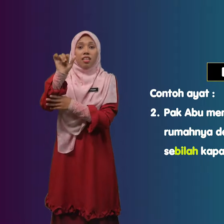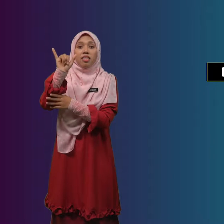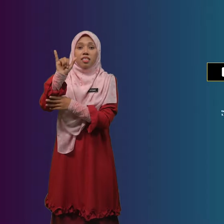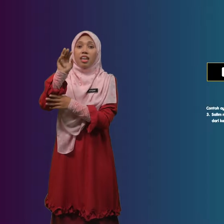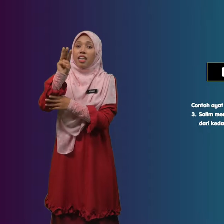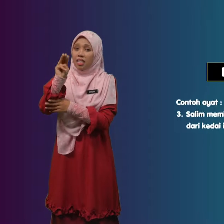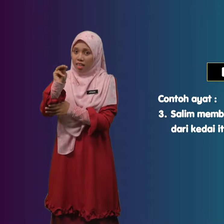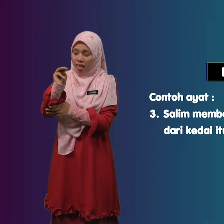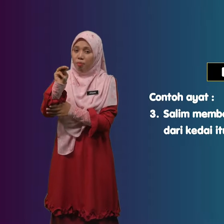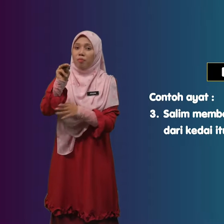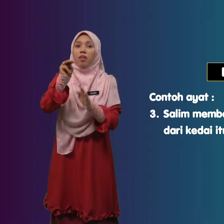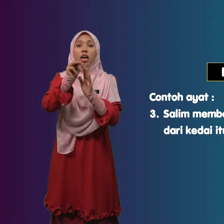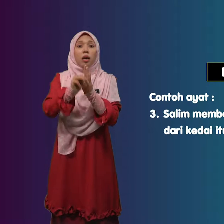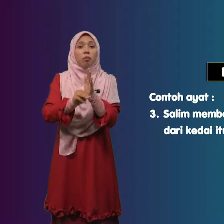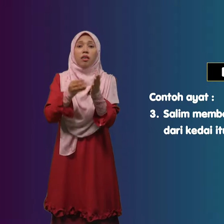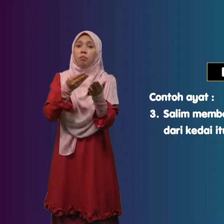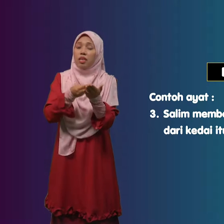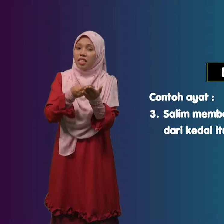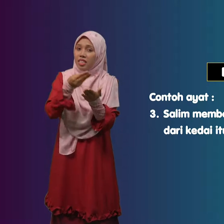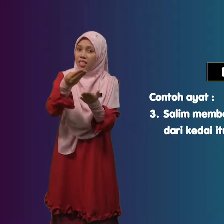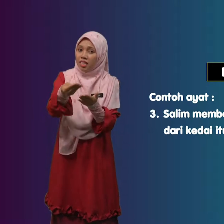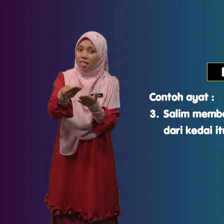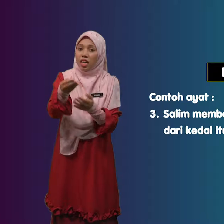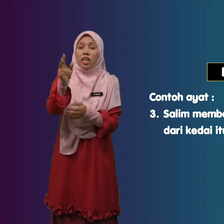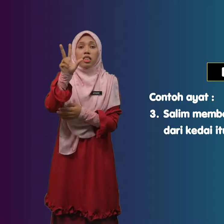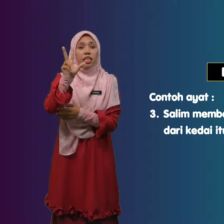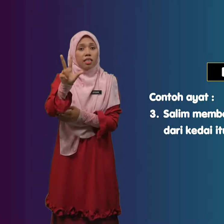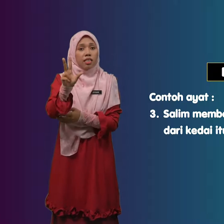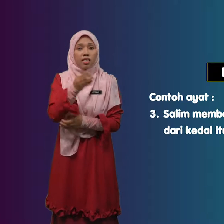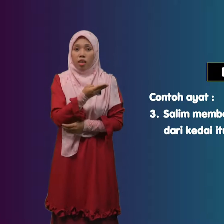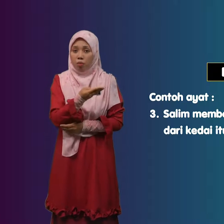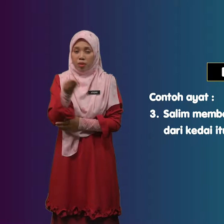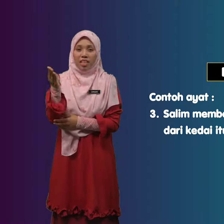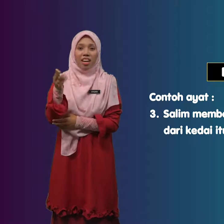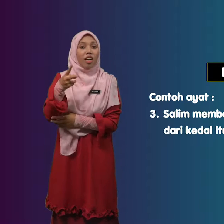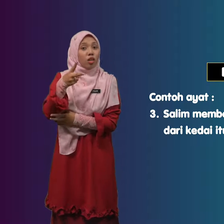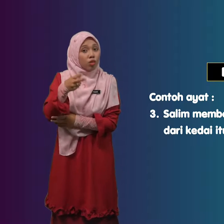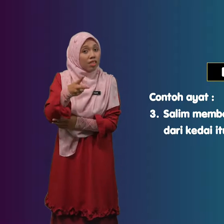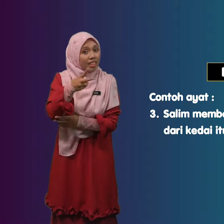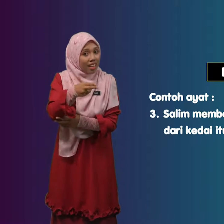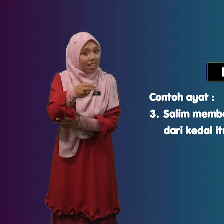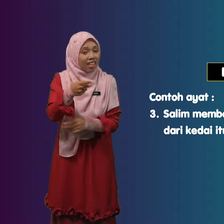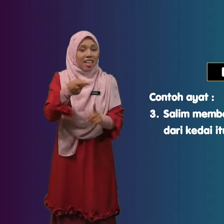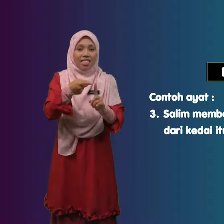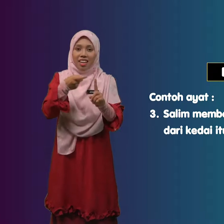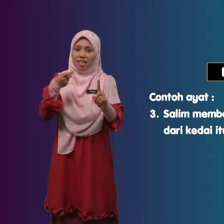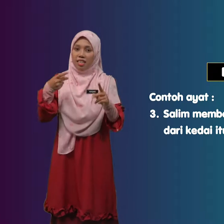Salim Membeli Tiga Bilah Gunting Dari